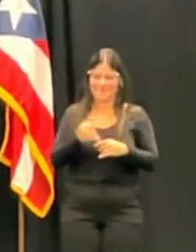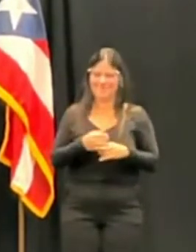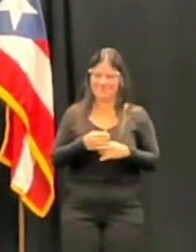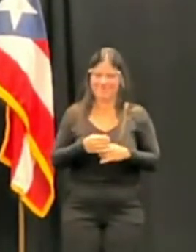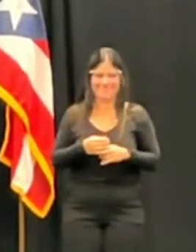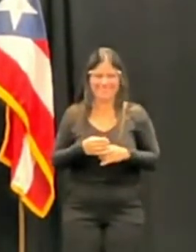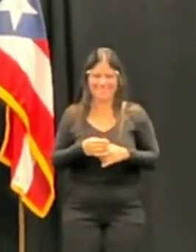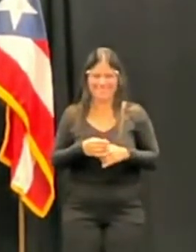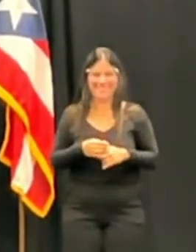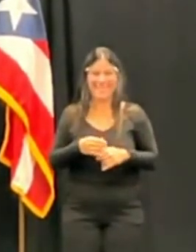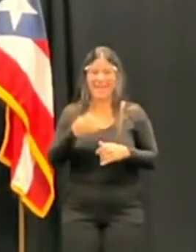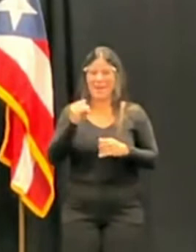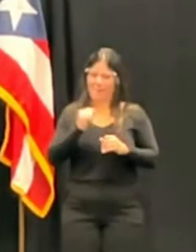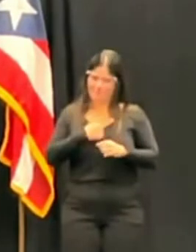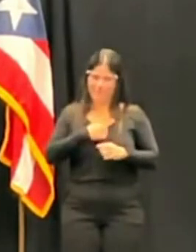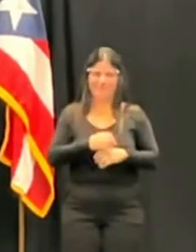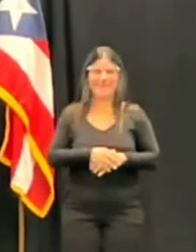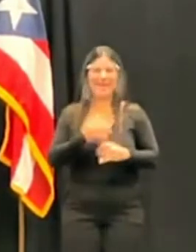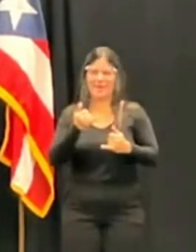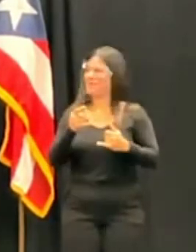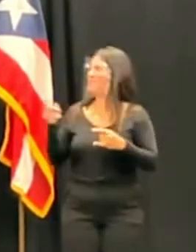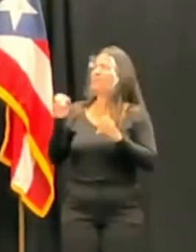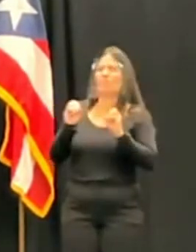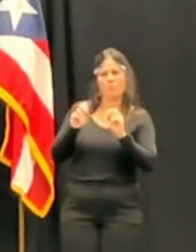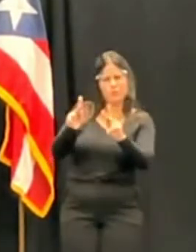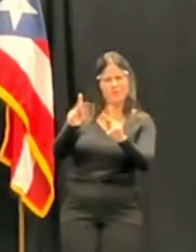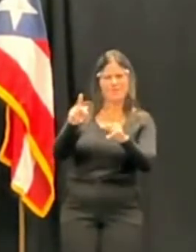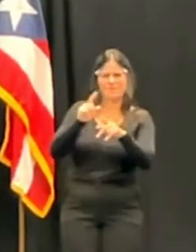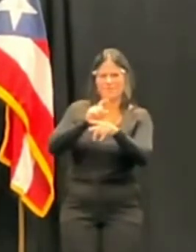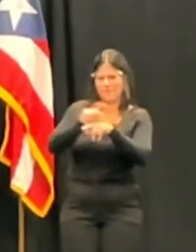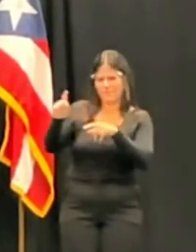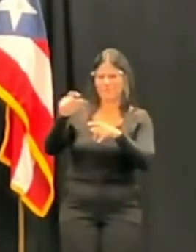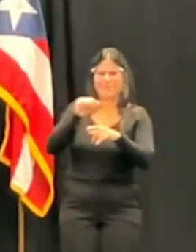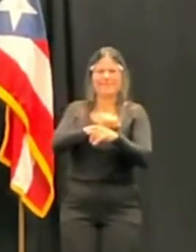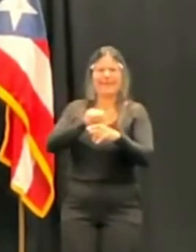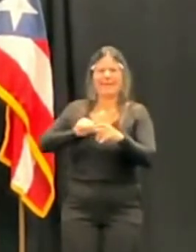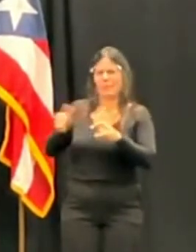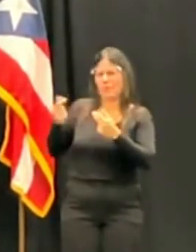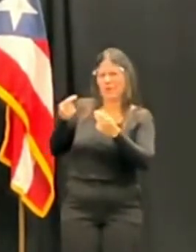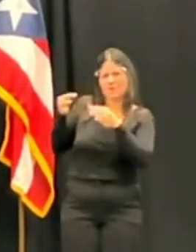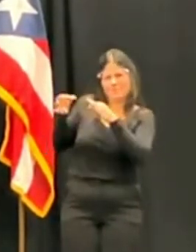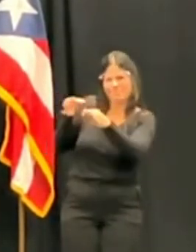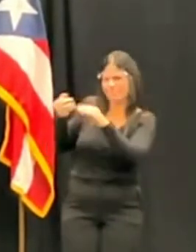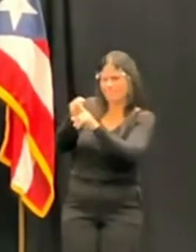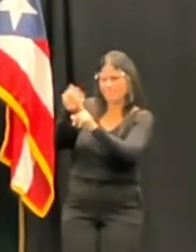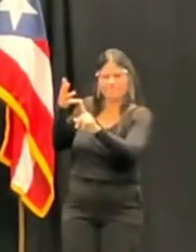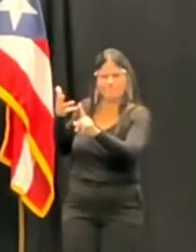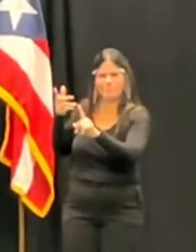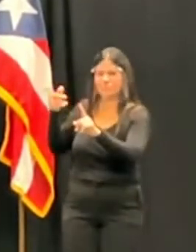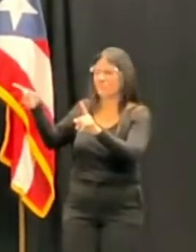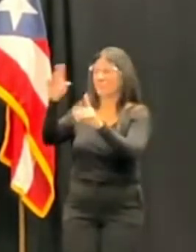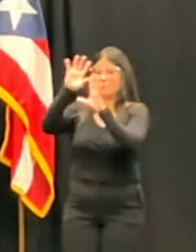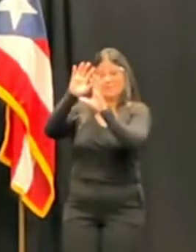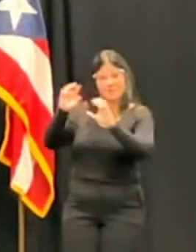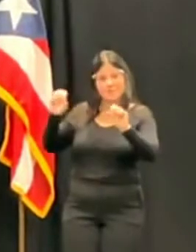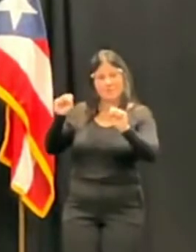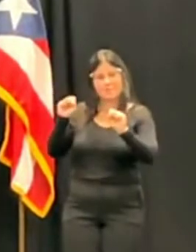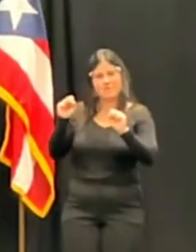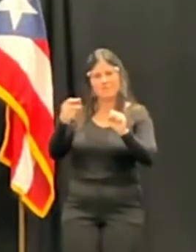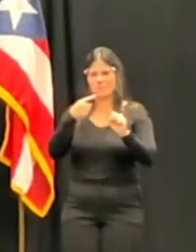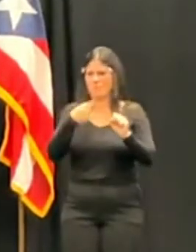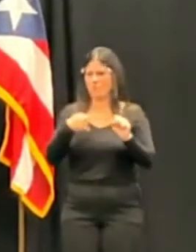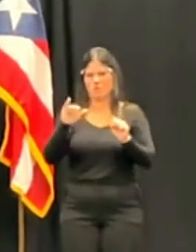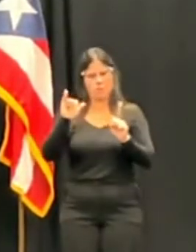presidente del Senado, explicarle que por deferencia a su presidencia, como lo hemos hecho en todos los demás nombramientos anteriores,